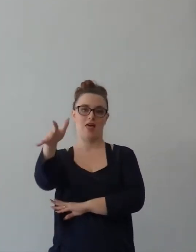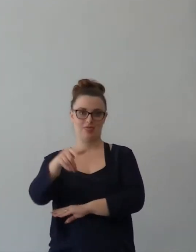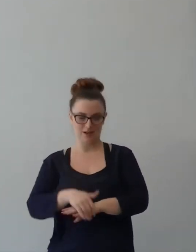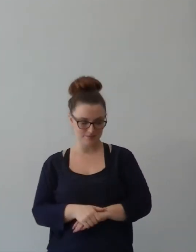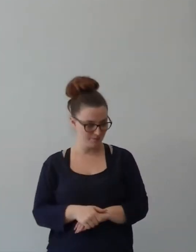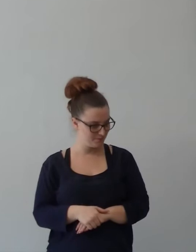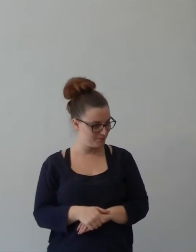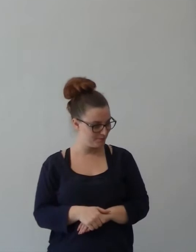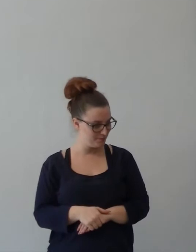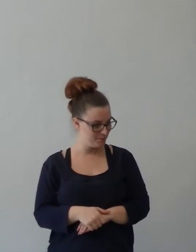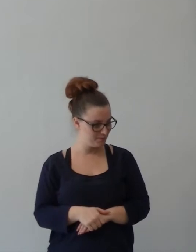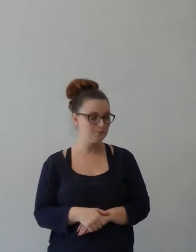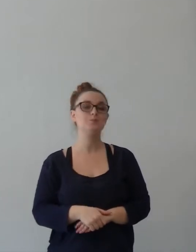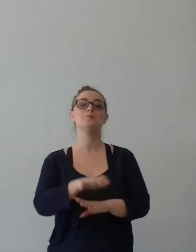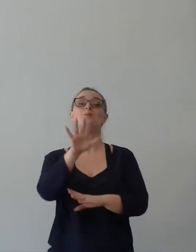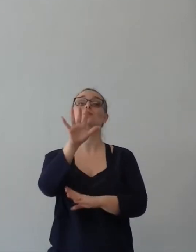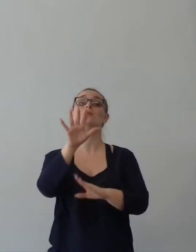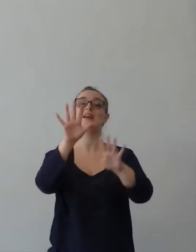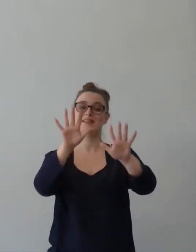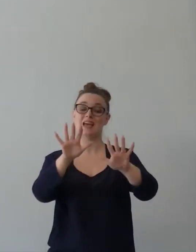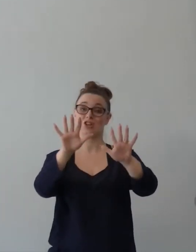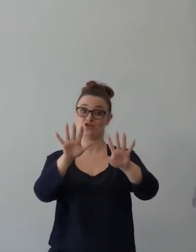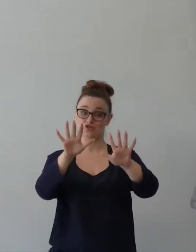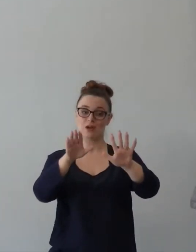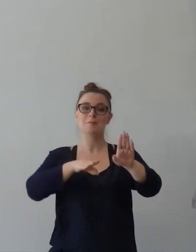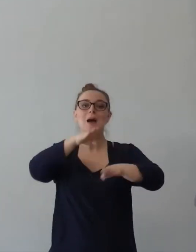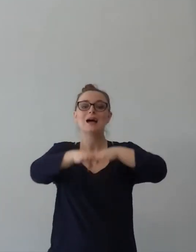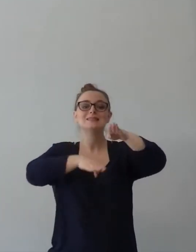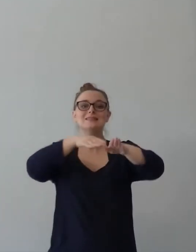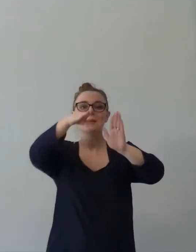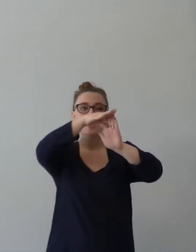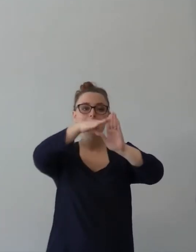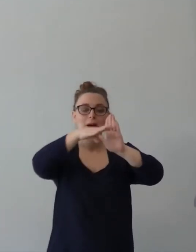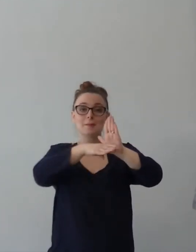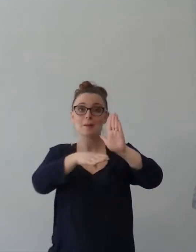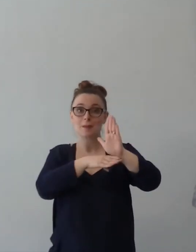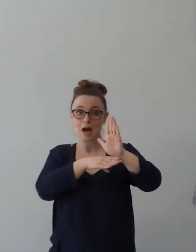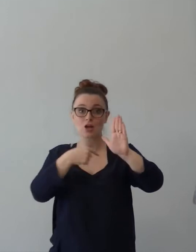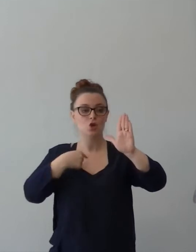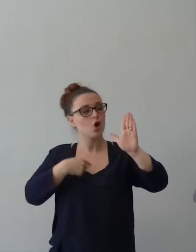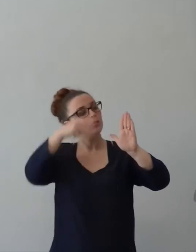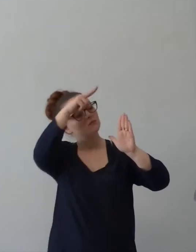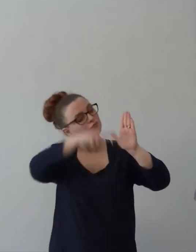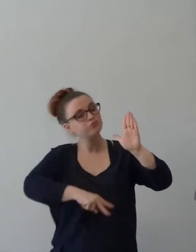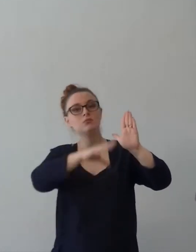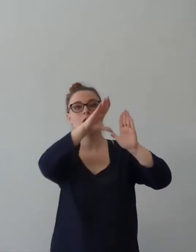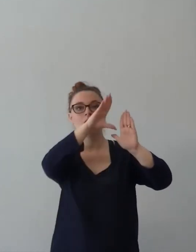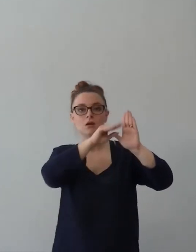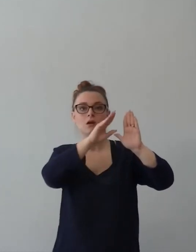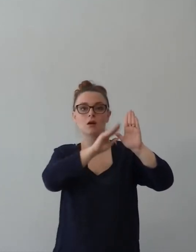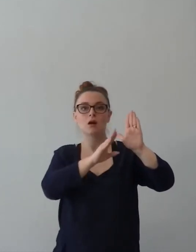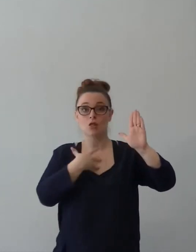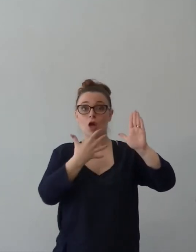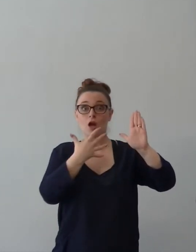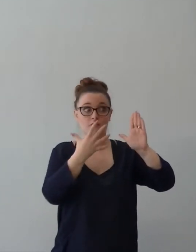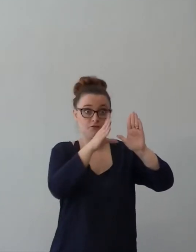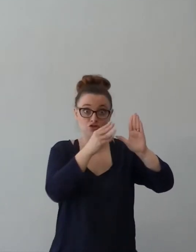attenzione, questi dieci passi, se fatti, voltano gioia. Se non fatti, distruggono la gioia.